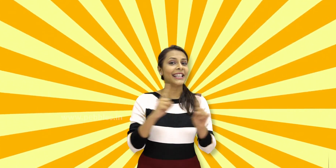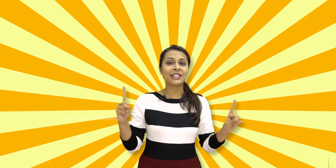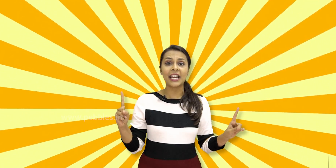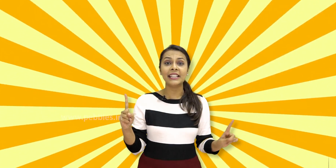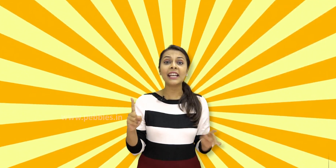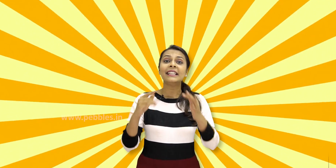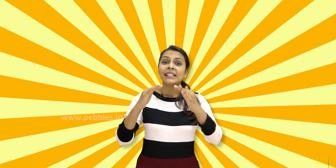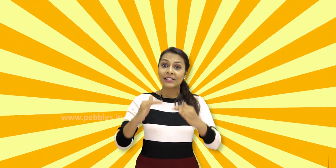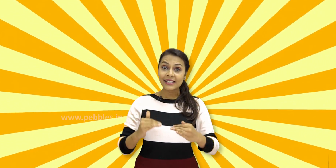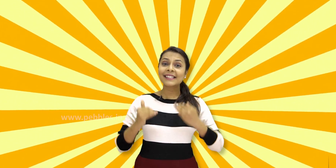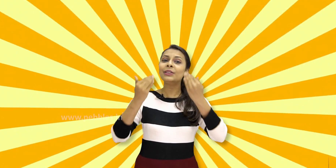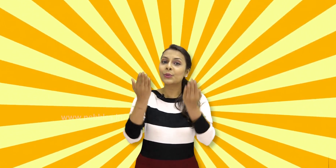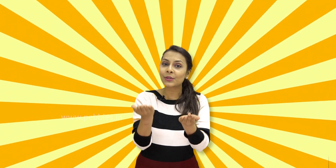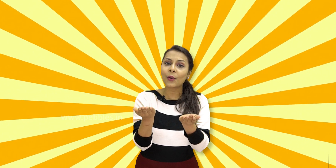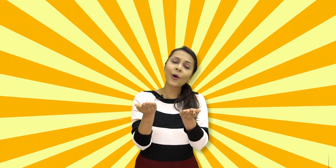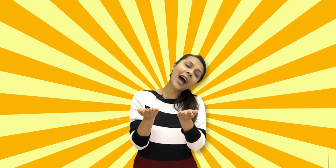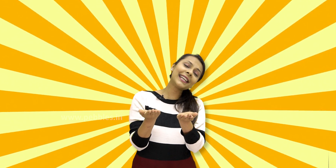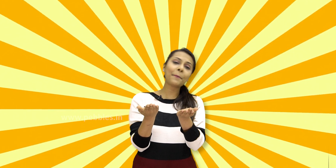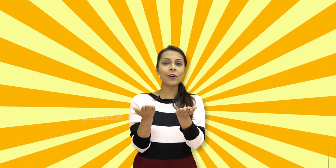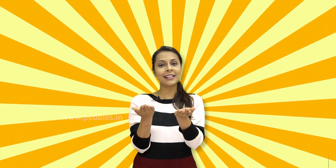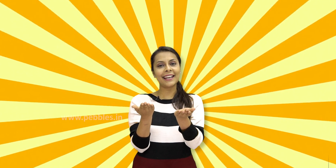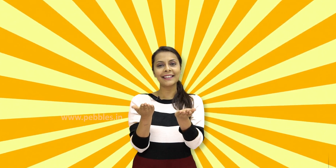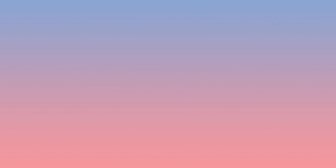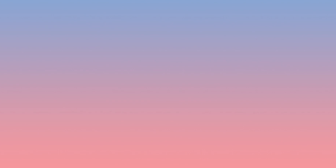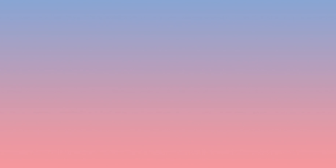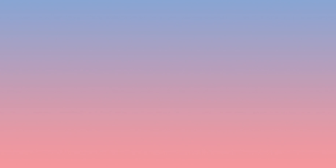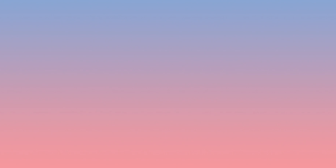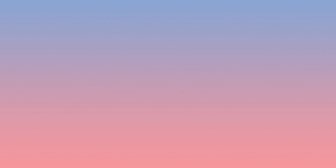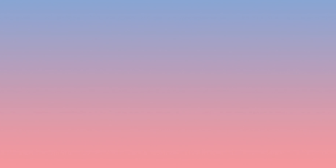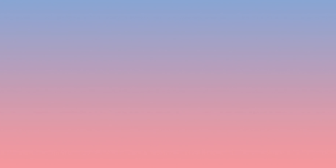नहीं करने चाहिए जिससे दूसरों को हानी पहुँचे